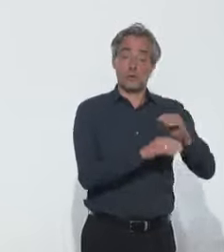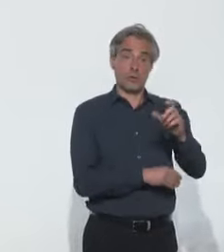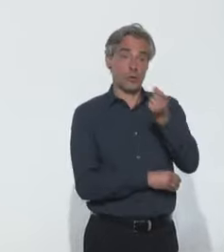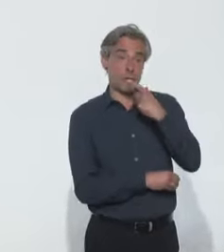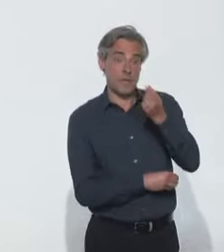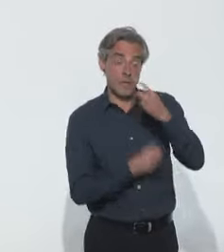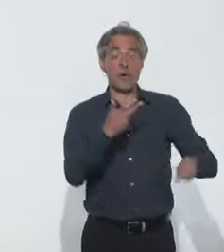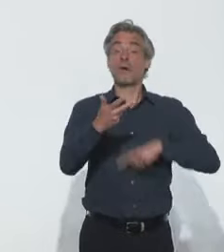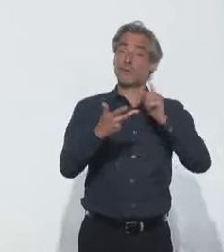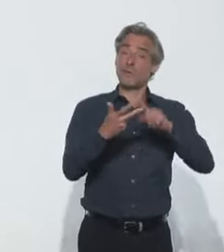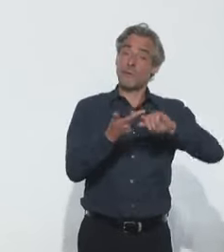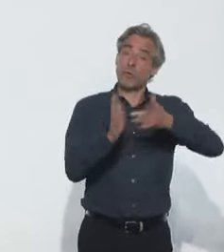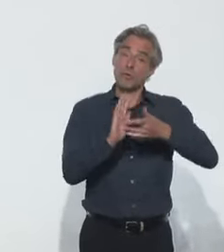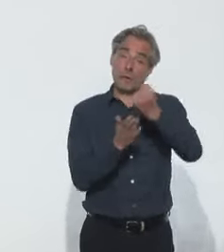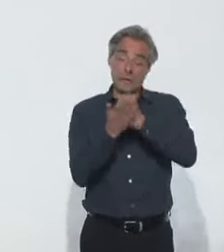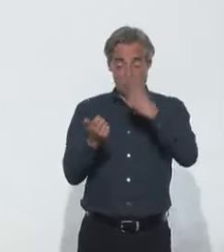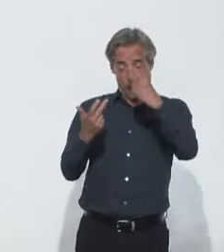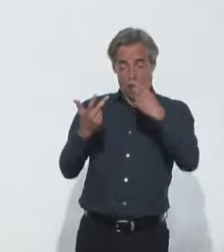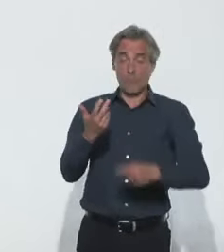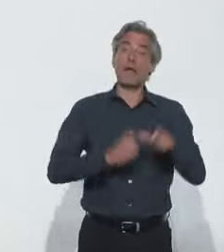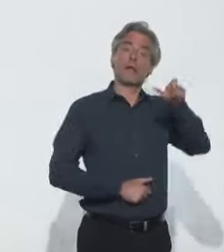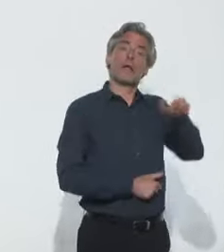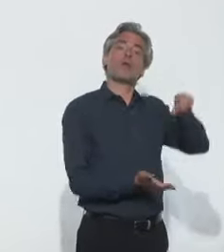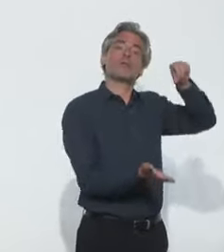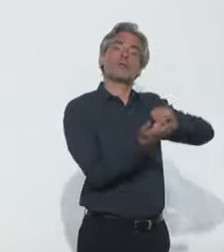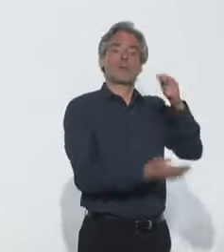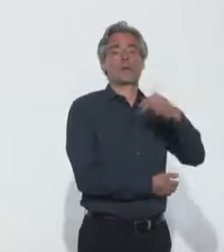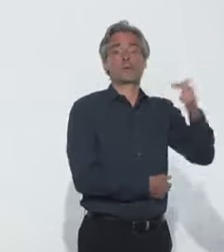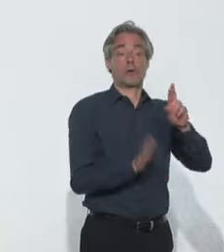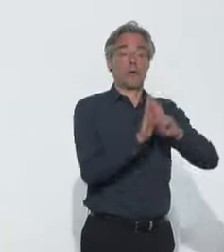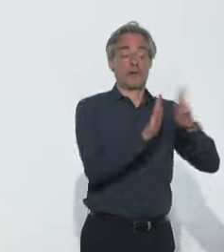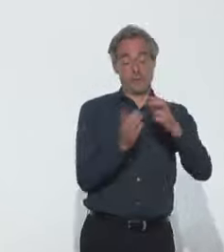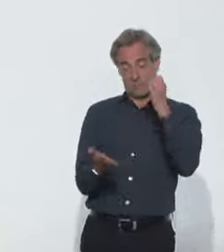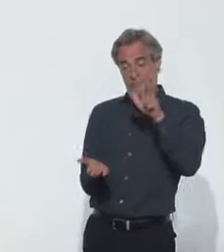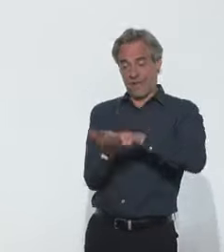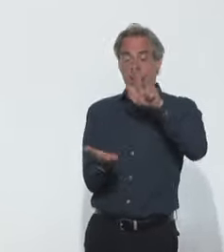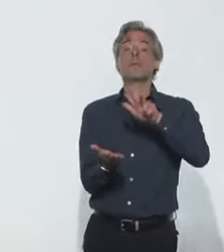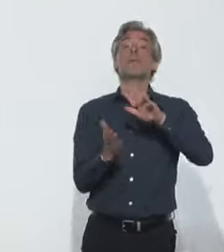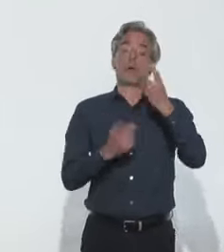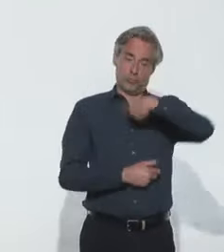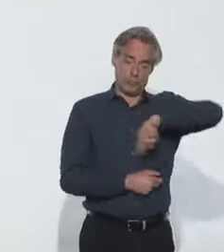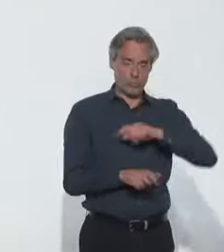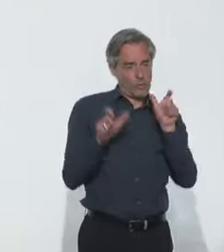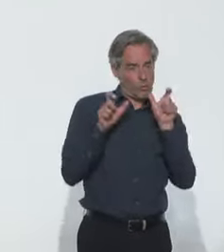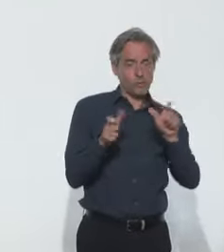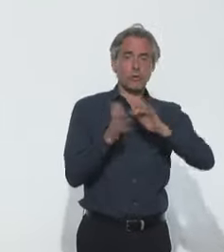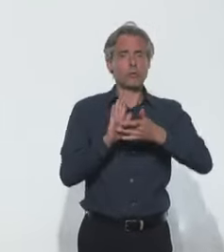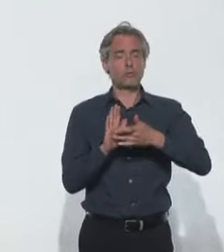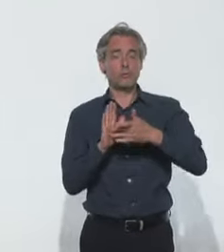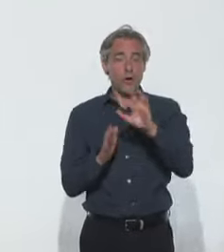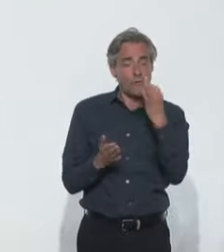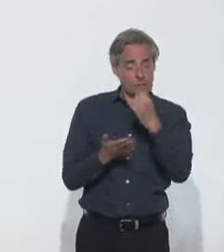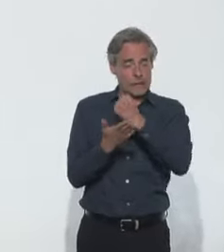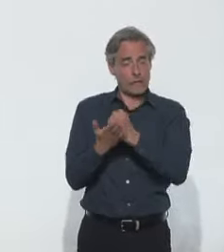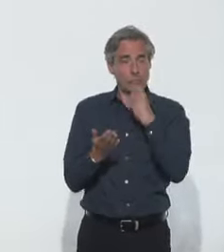il y a une validation de l'ensemble des tests par le Centre national de référence. Et évidemment, nous allons être extrêmement attentifs à ce que l'ensemble des tests en France